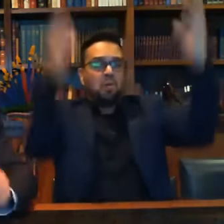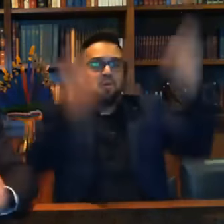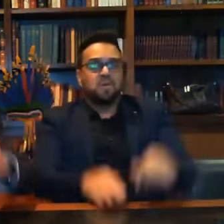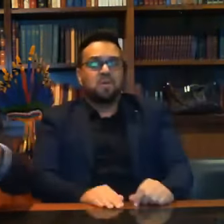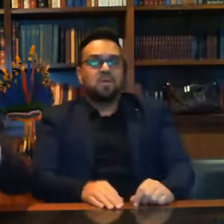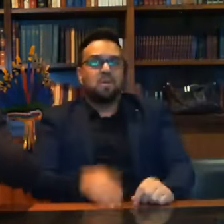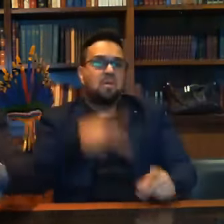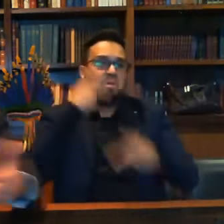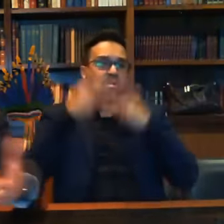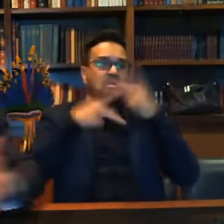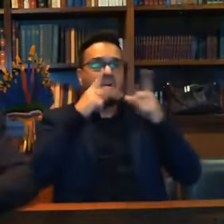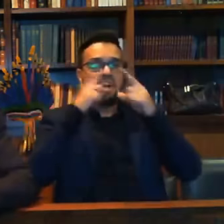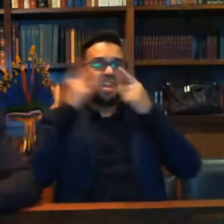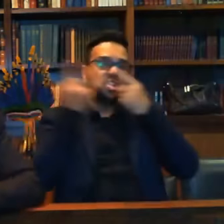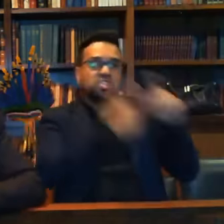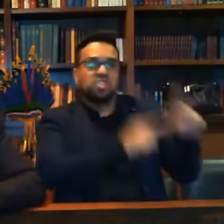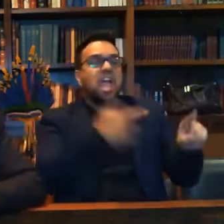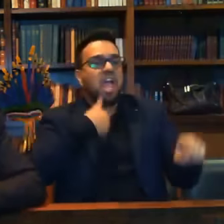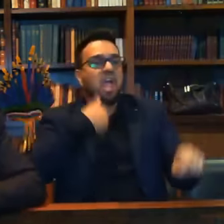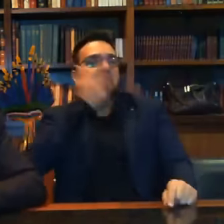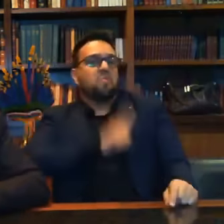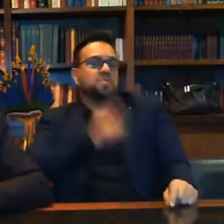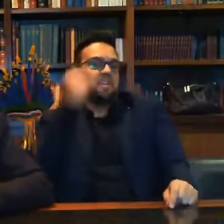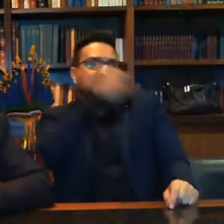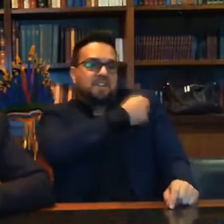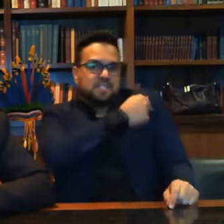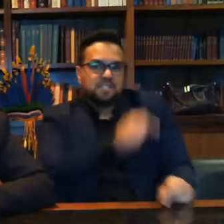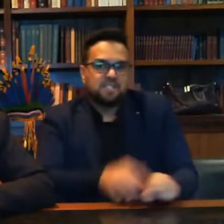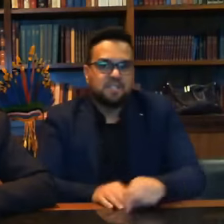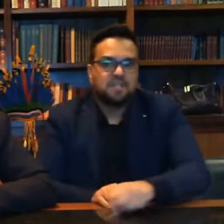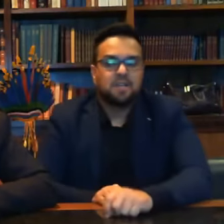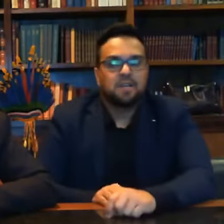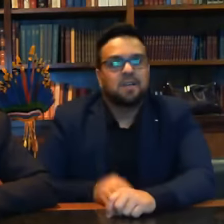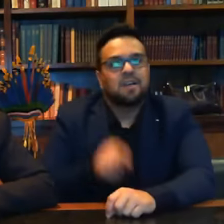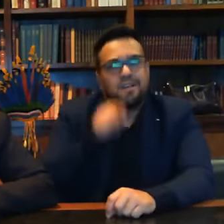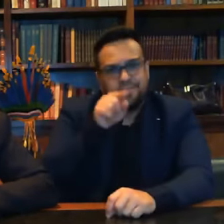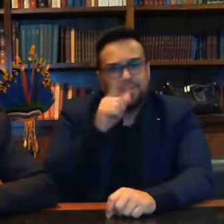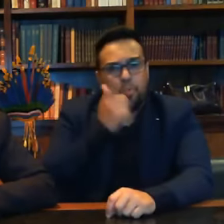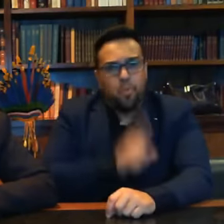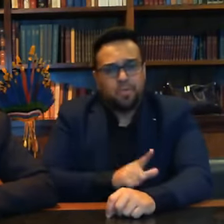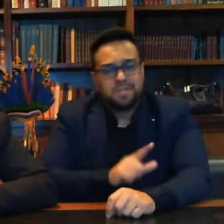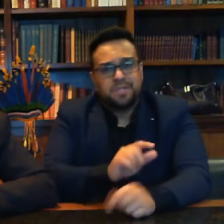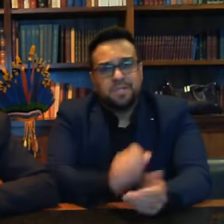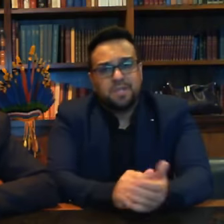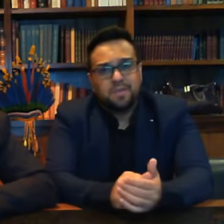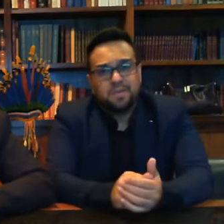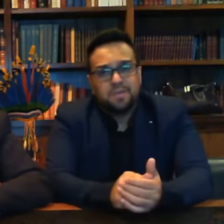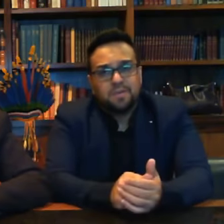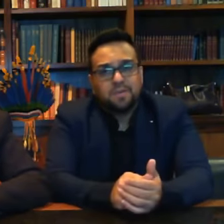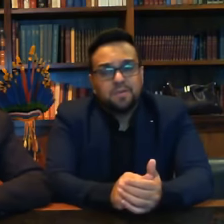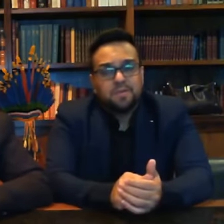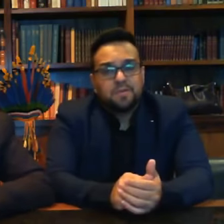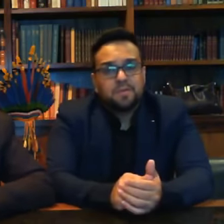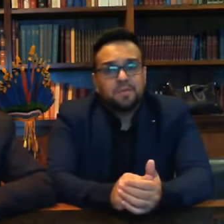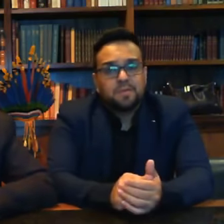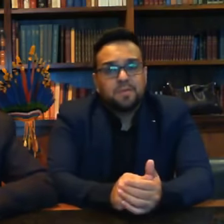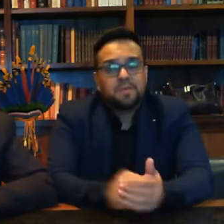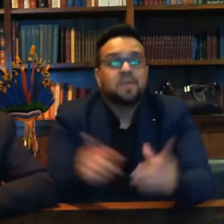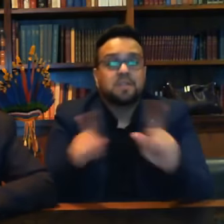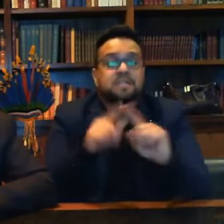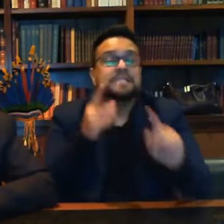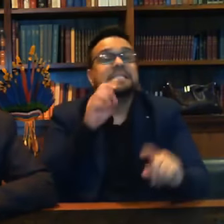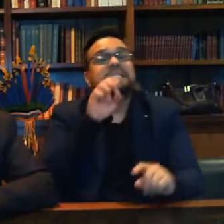criticando eu consegui vacina vocês teriam conseguido dar o consórcio do Nordeste se tivesse